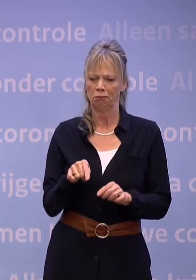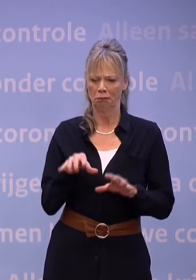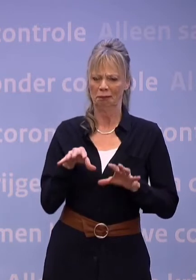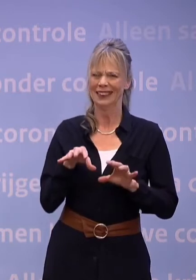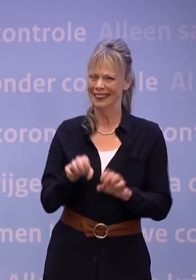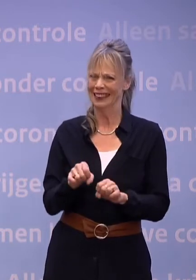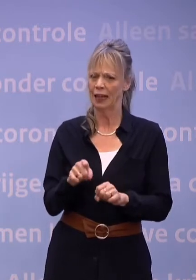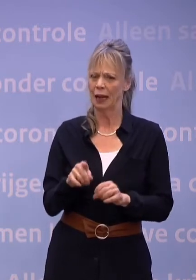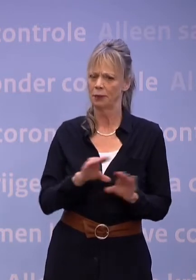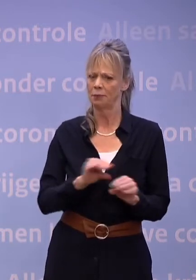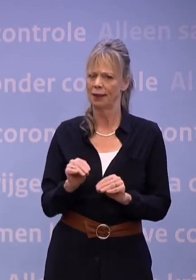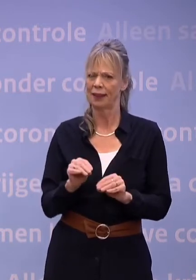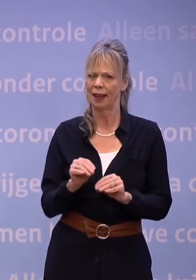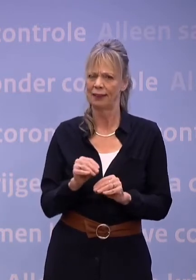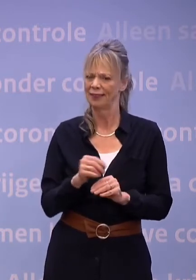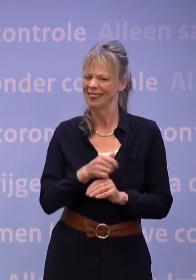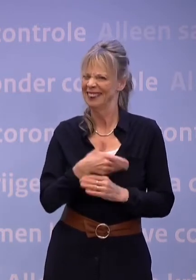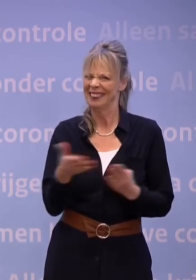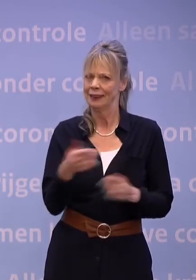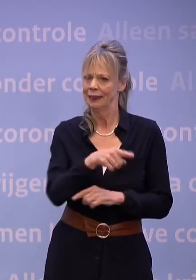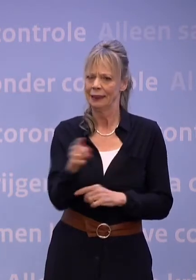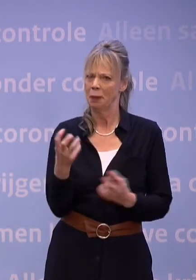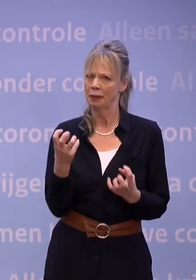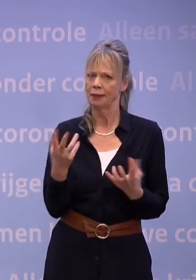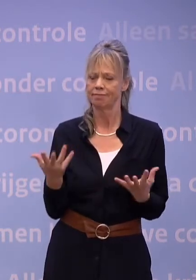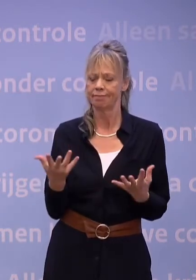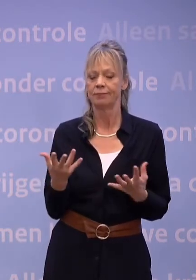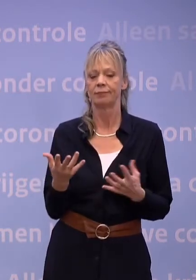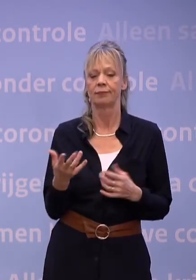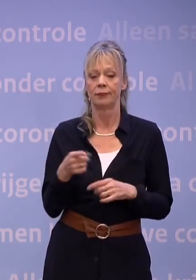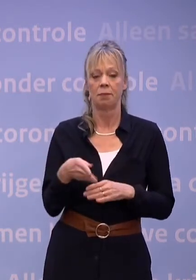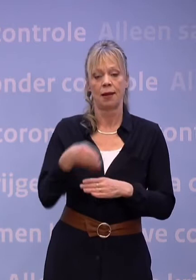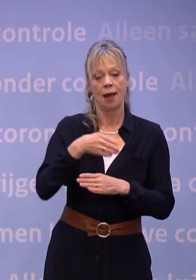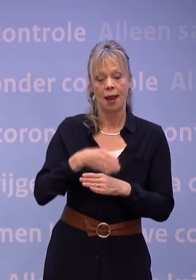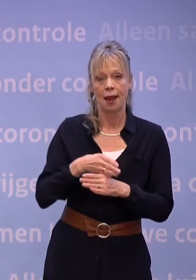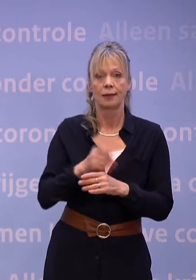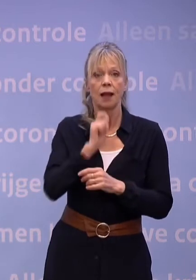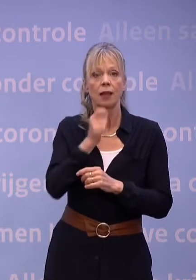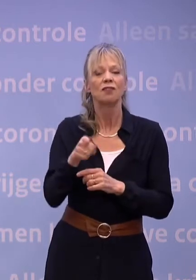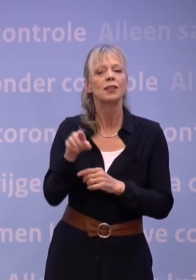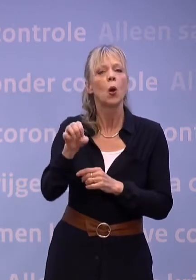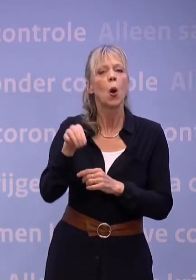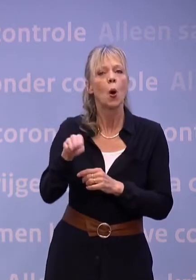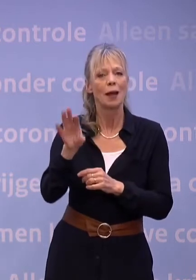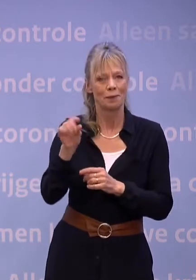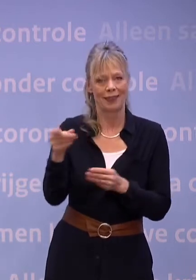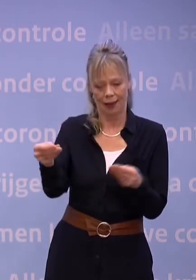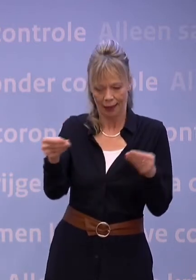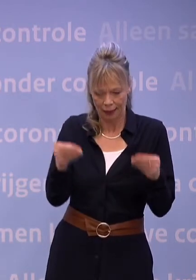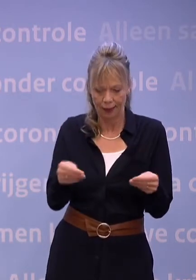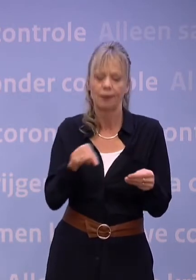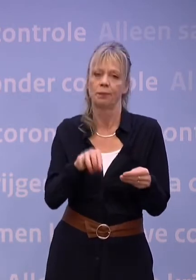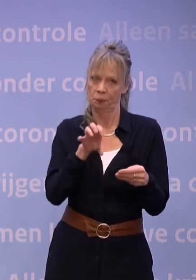niemand op zit te wachten. Tegelijkertijd staat in het laatste advies van het OMT de avondklok genoemd als